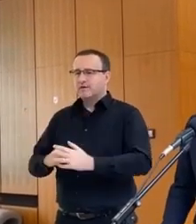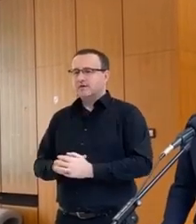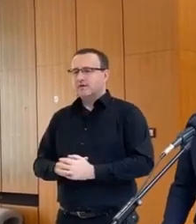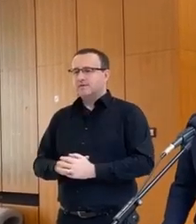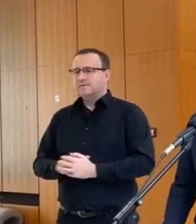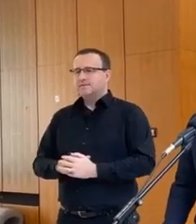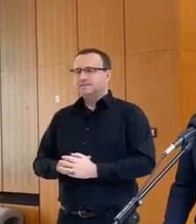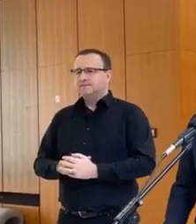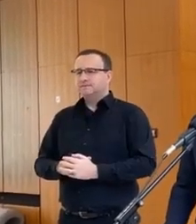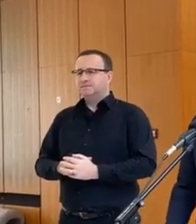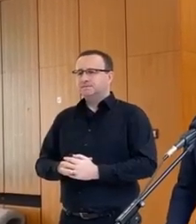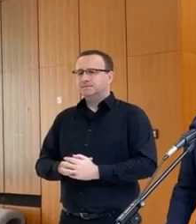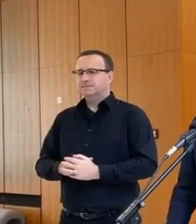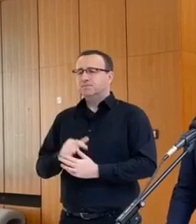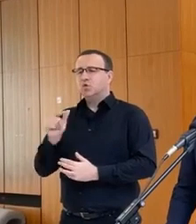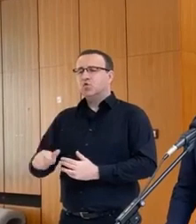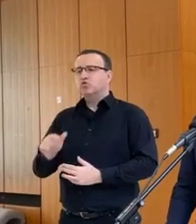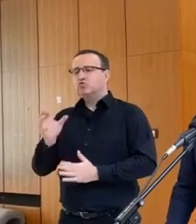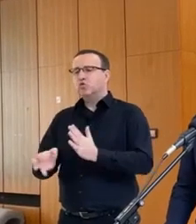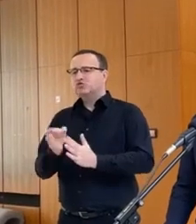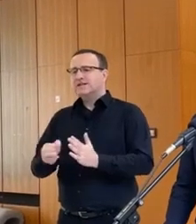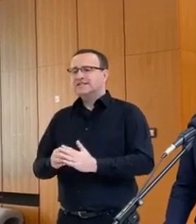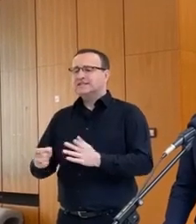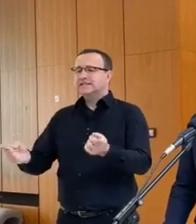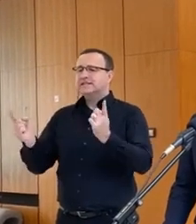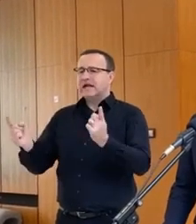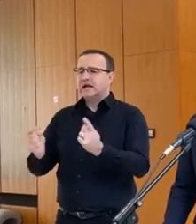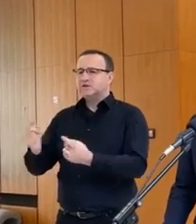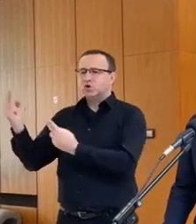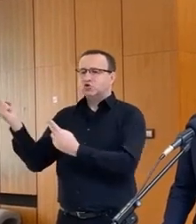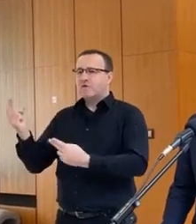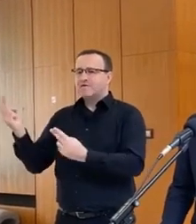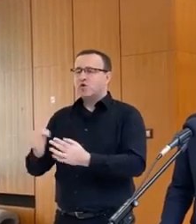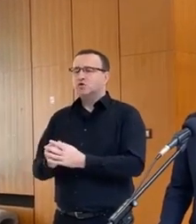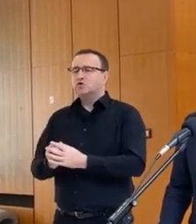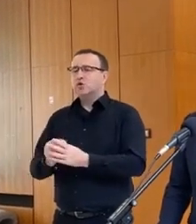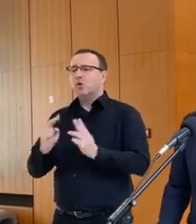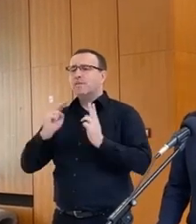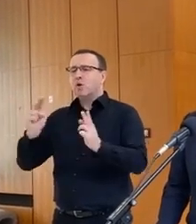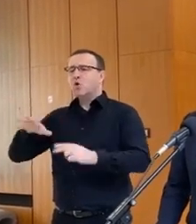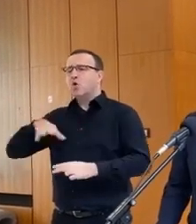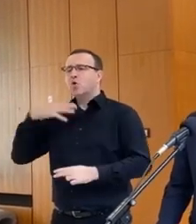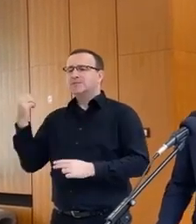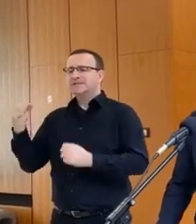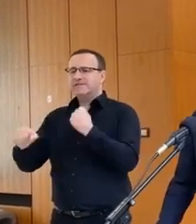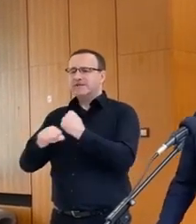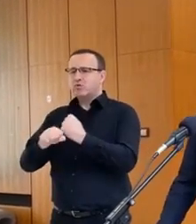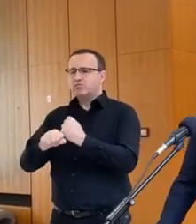dočasnom zákaze dovozu polnodzárských produktov,